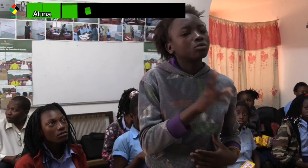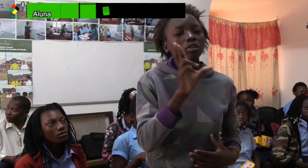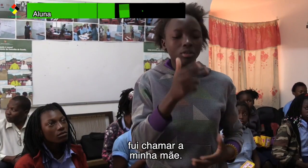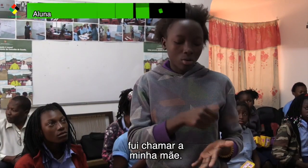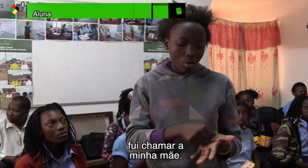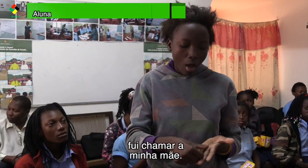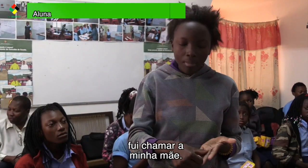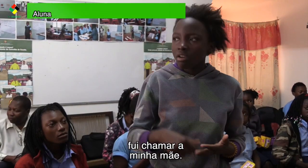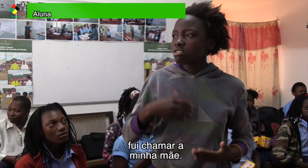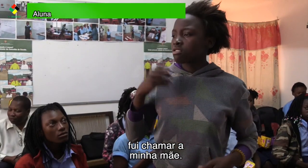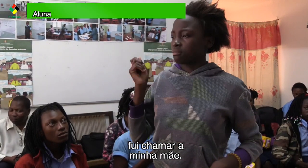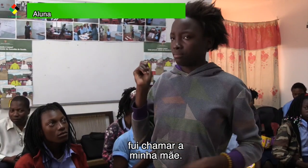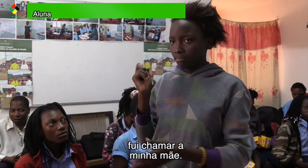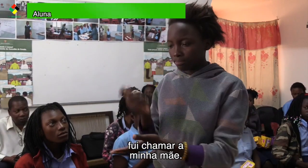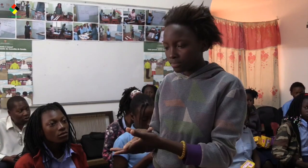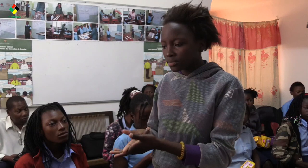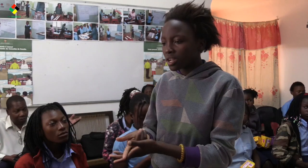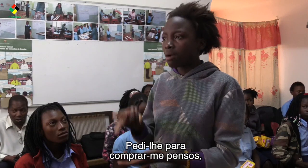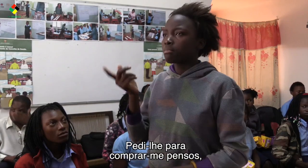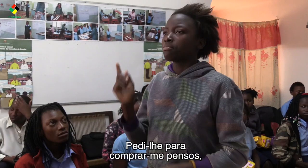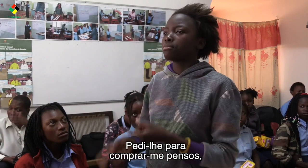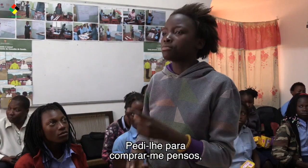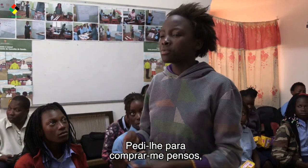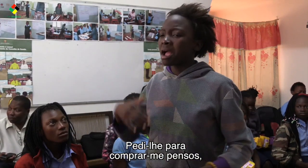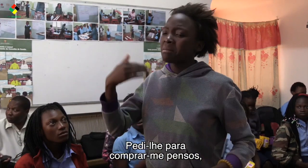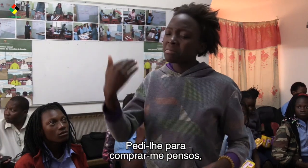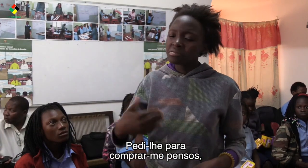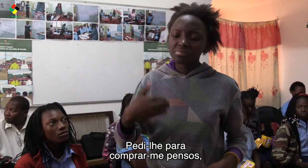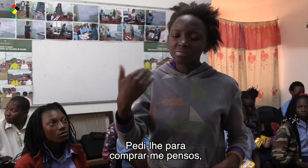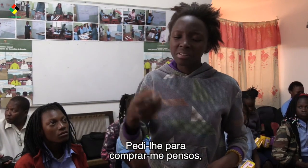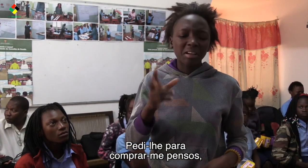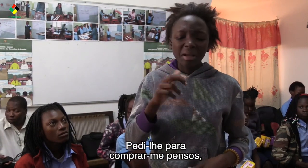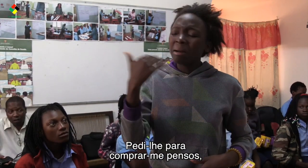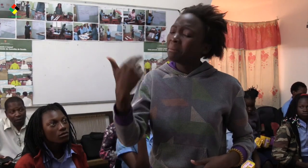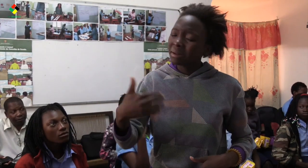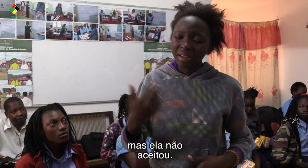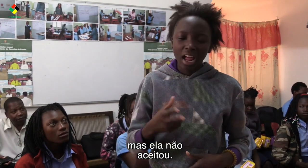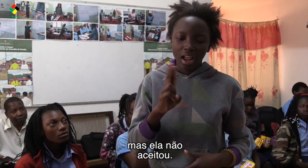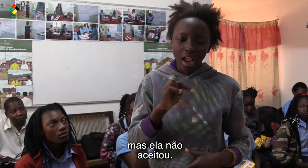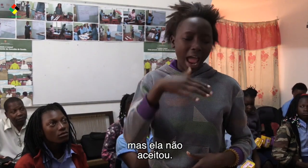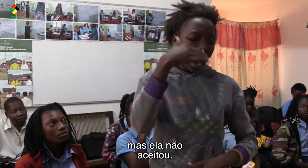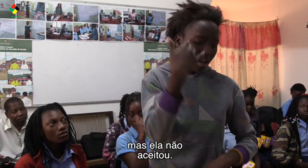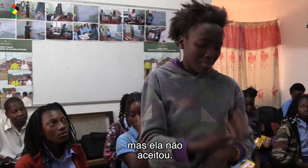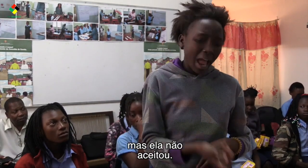fui chamar a minha mãe Pedi para comprar-me pensos, mas ela negou